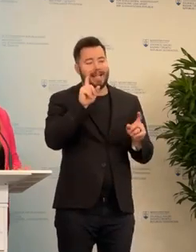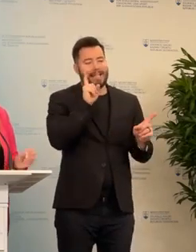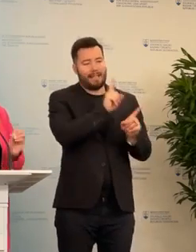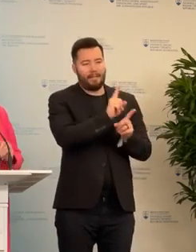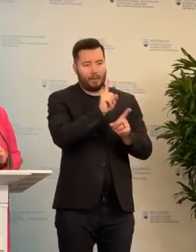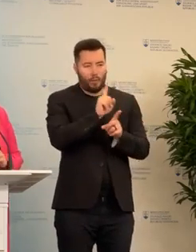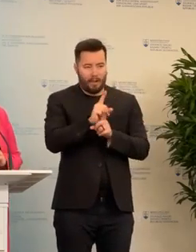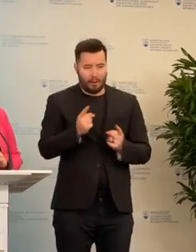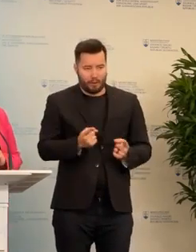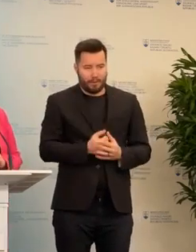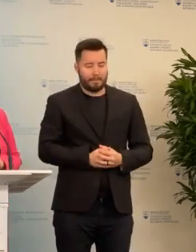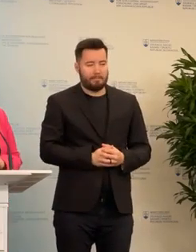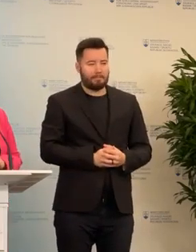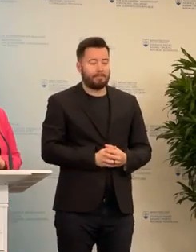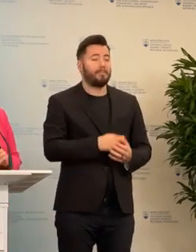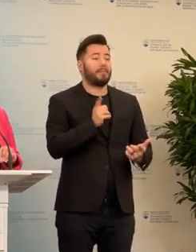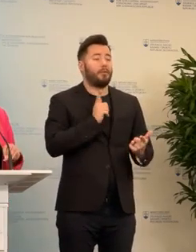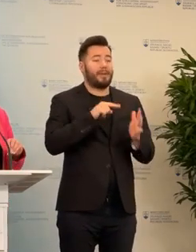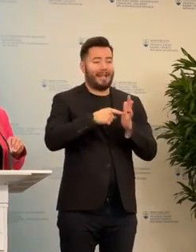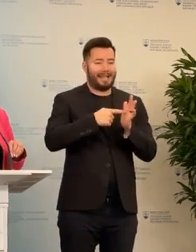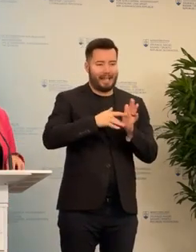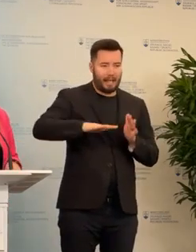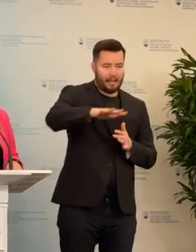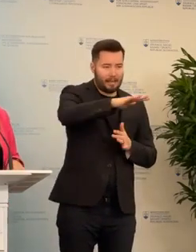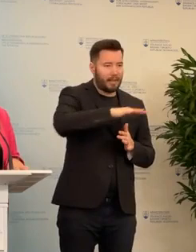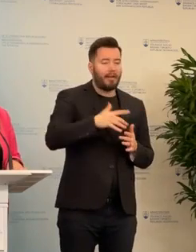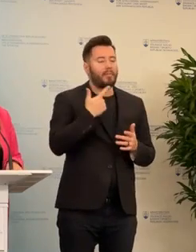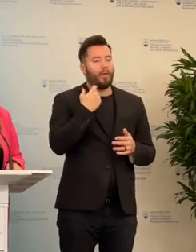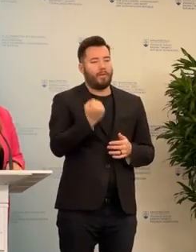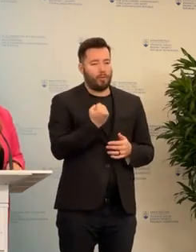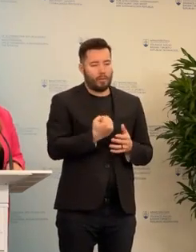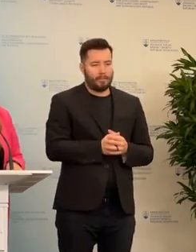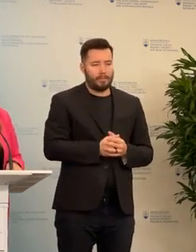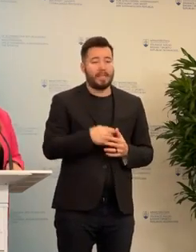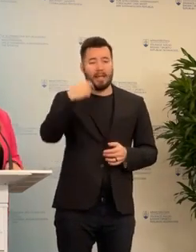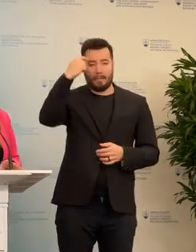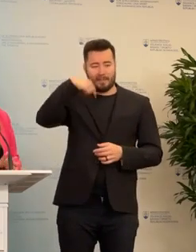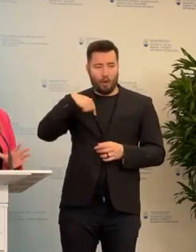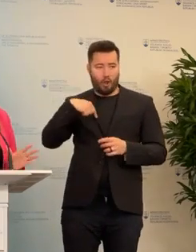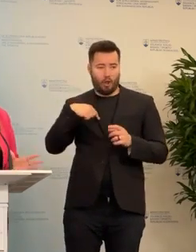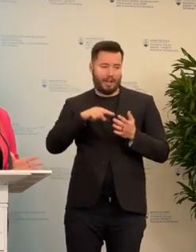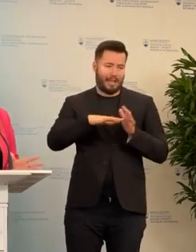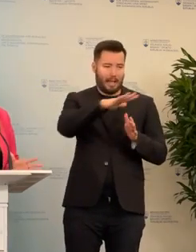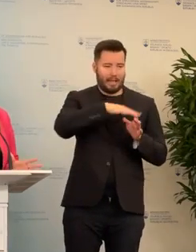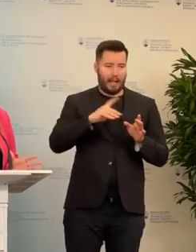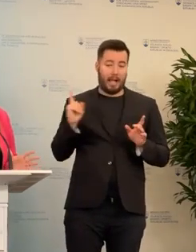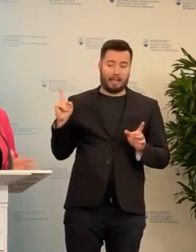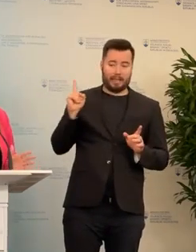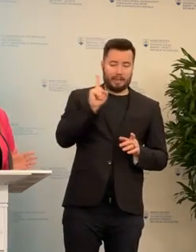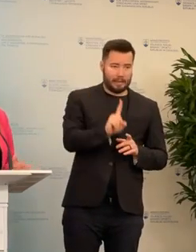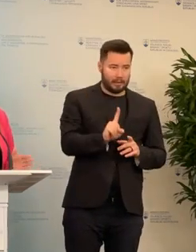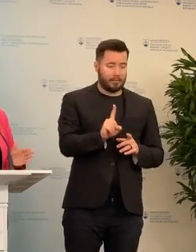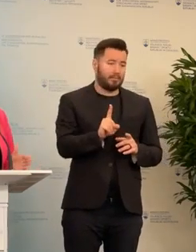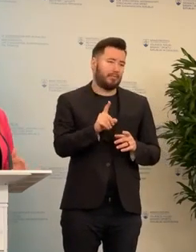činnosť. A potom, čo sa dialo napríklad v triedách, tak psychológovia išli do triedy a prosím som, ja viem, že keď poviem, že hry,